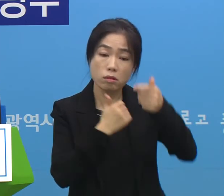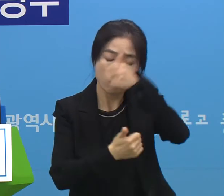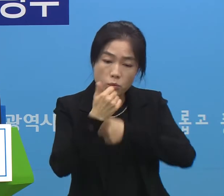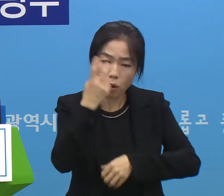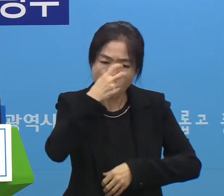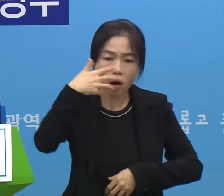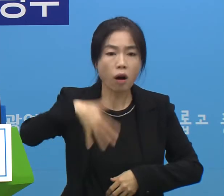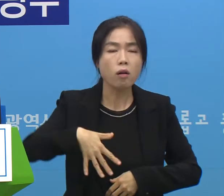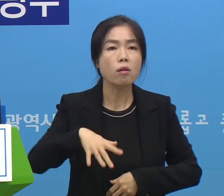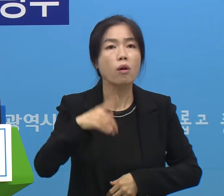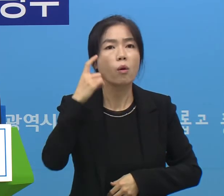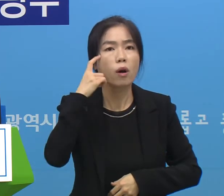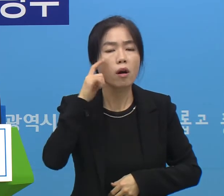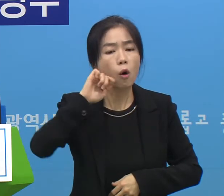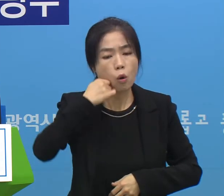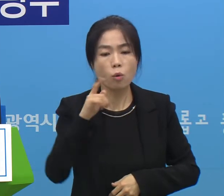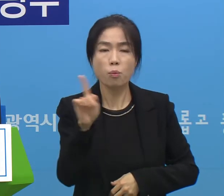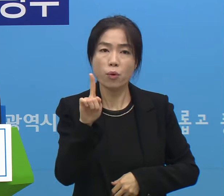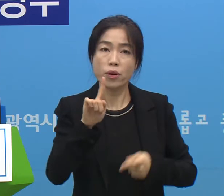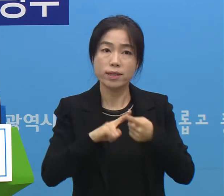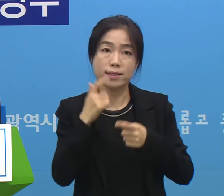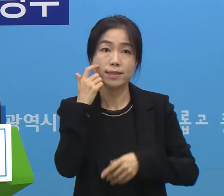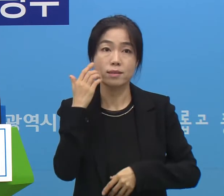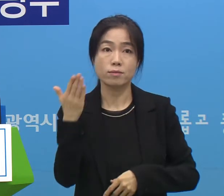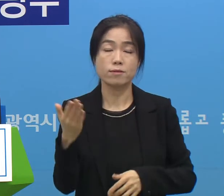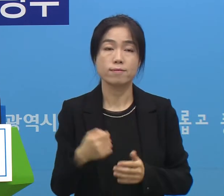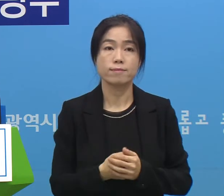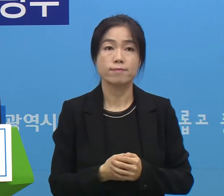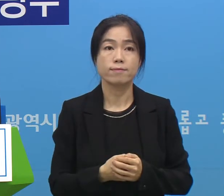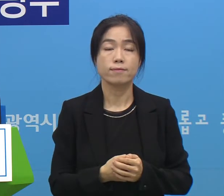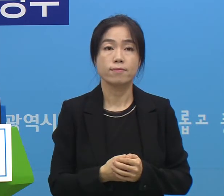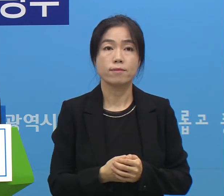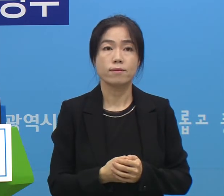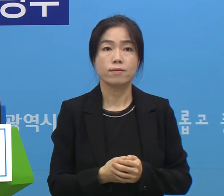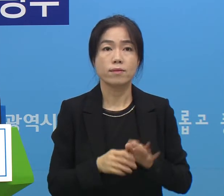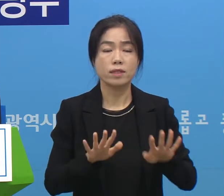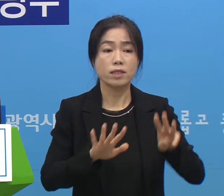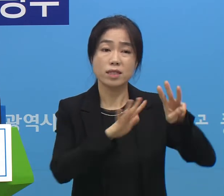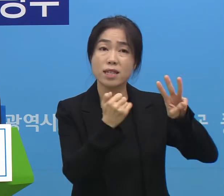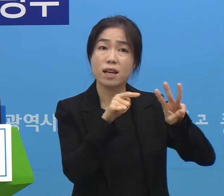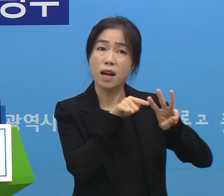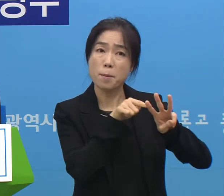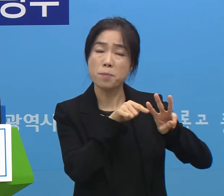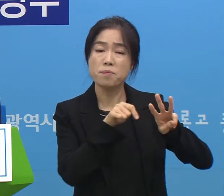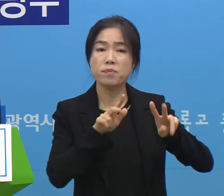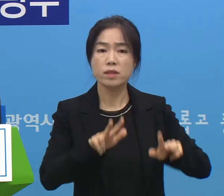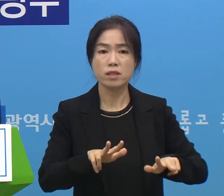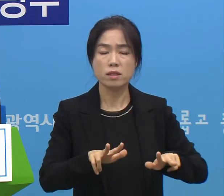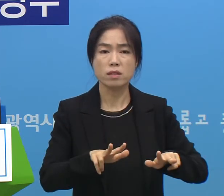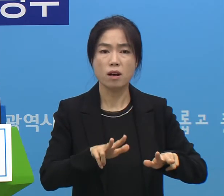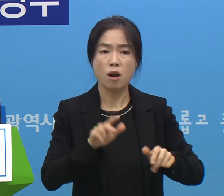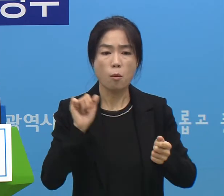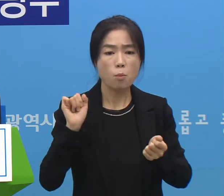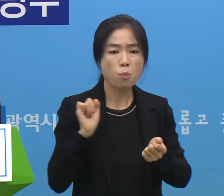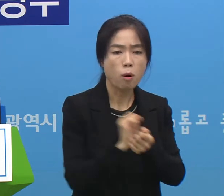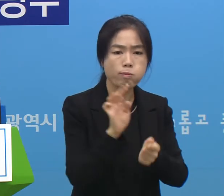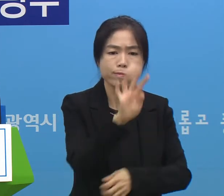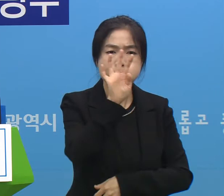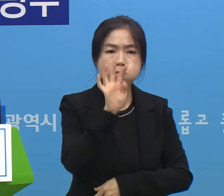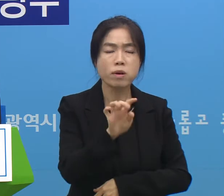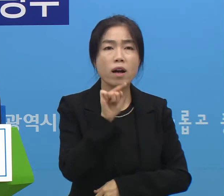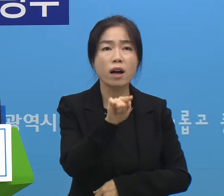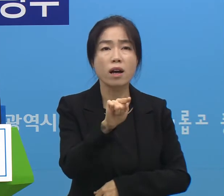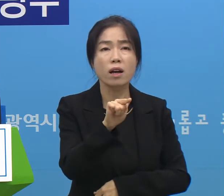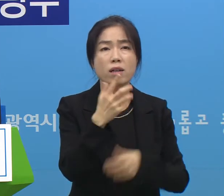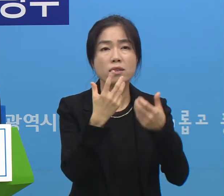이루어지고 있지 않는지 어떤 어려움이 있는지를 질문하셨습니다 이제 저희가 3명 지금 원인 감염 경로가 밝혀지지